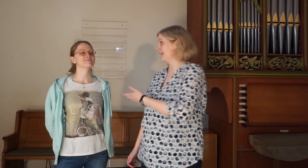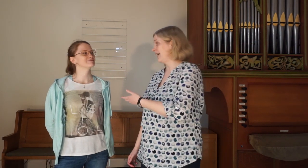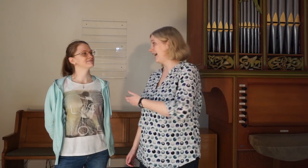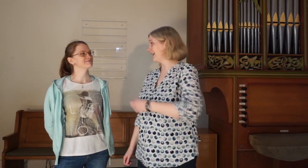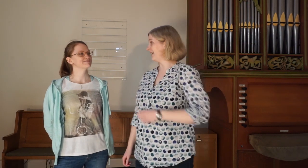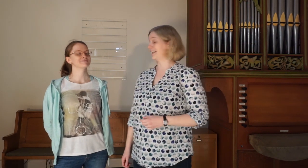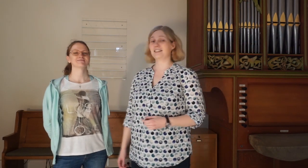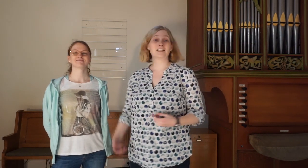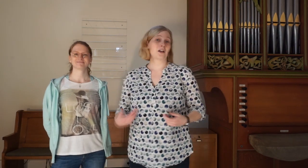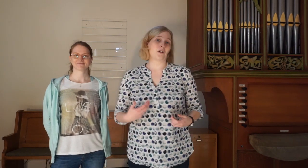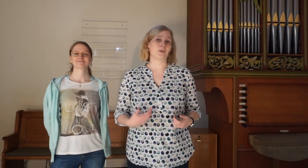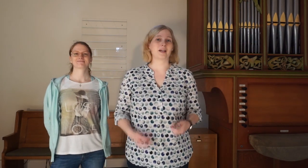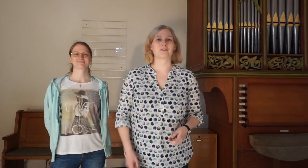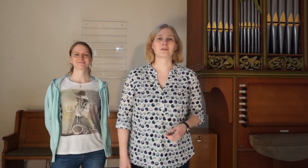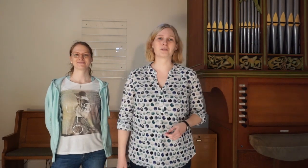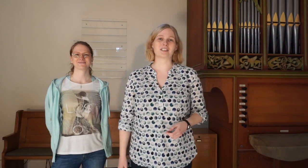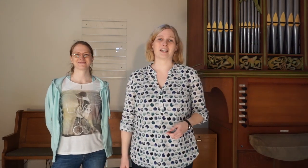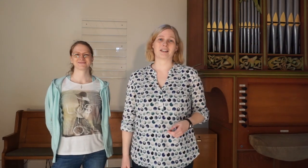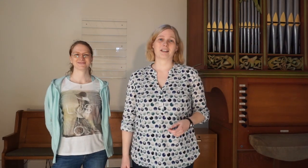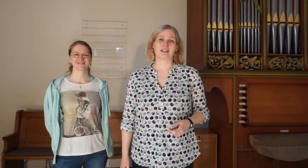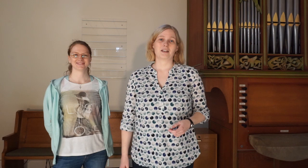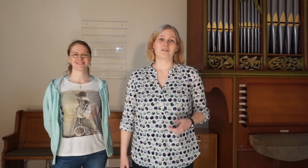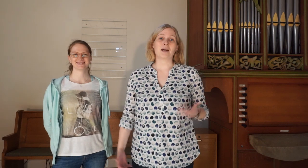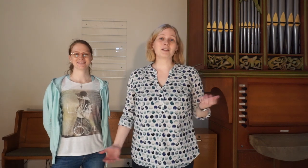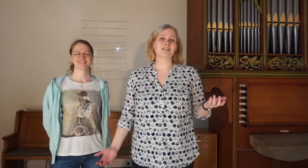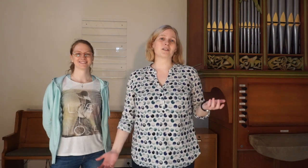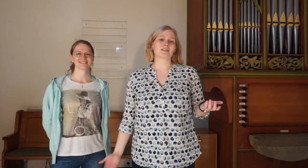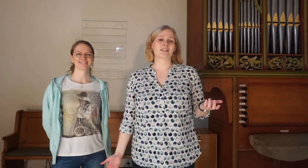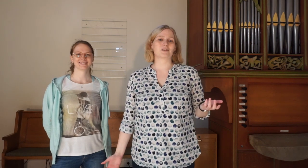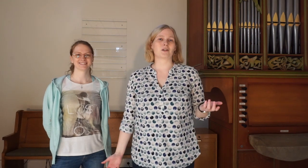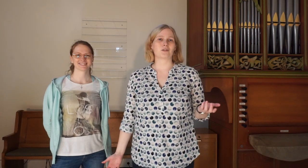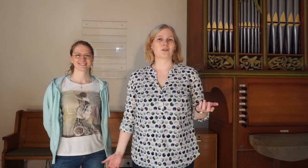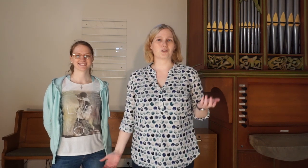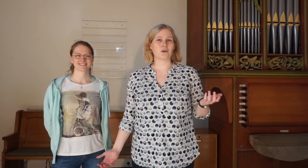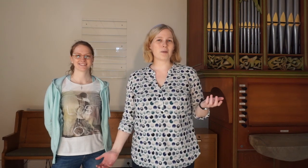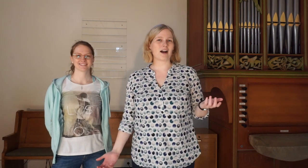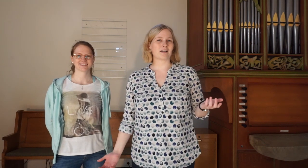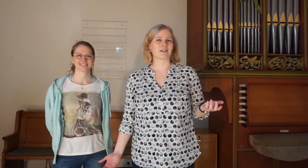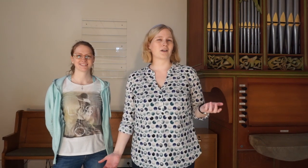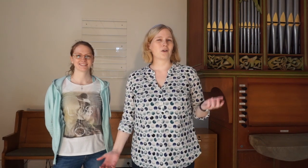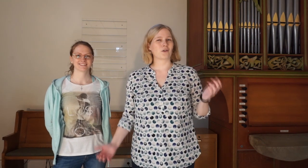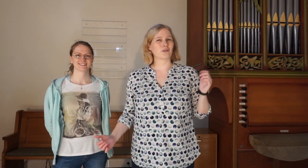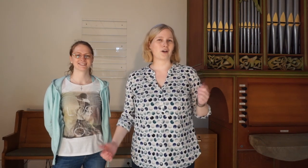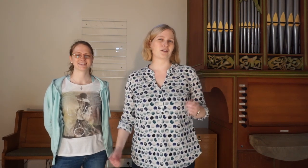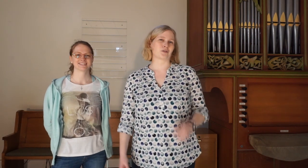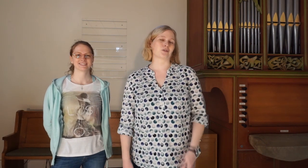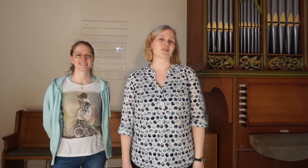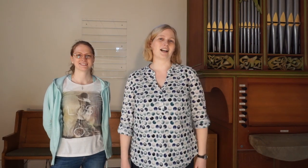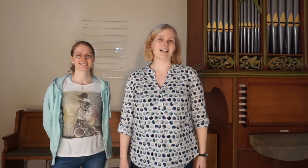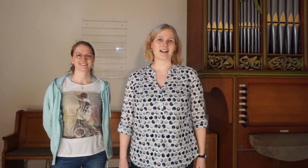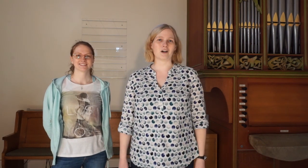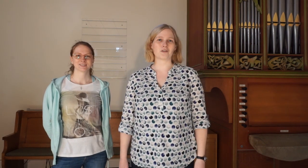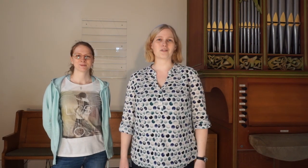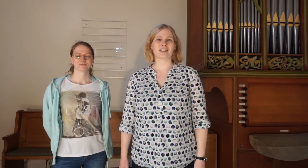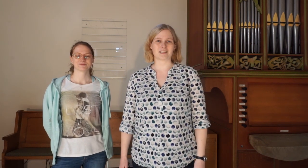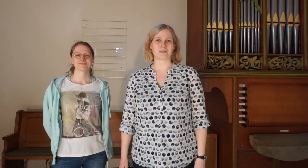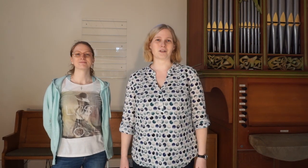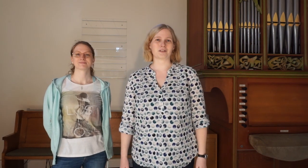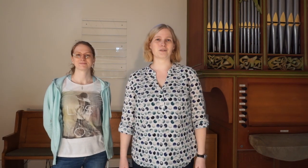Anna Nicke und Maike Ugrüsek. Wir haben diesen Gottesdienst heute für euch vorbereitet und freuen uns schon total darauf, jetzt mit euch zu